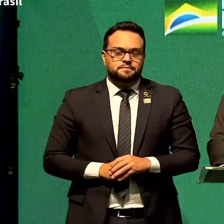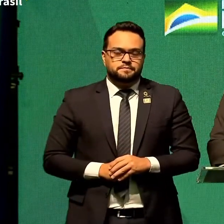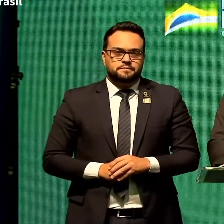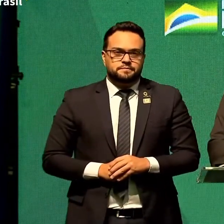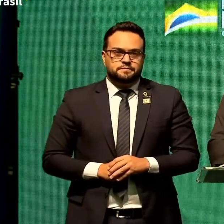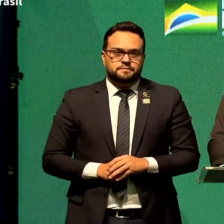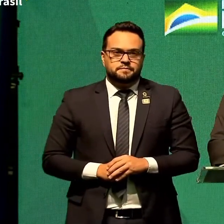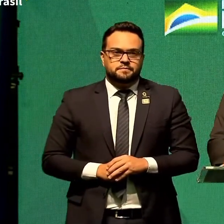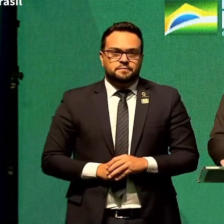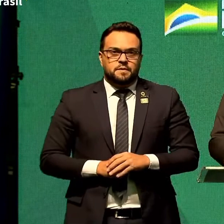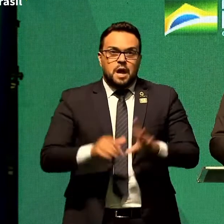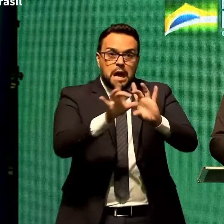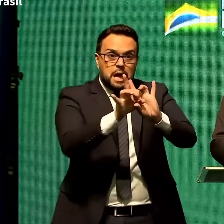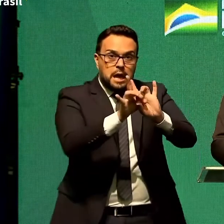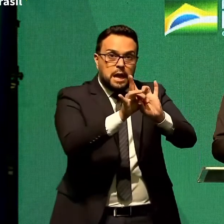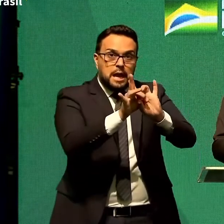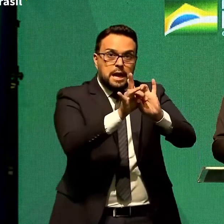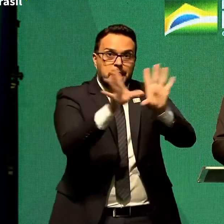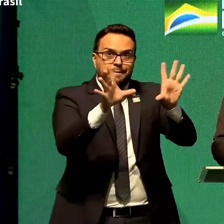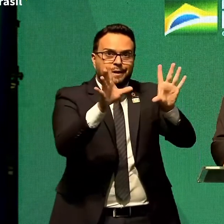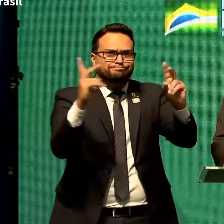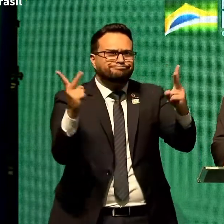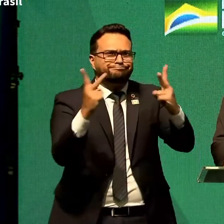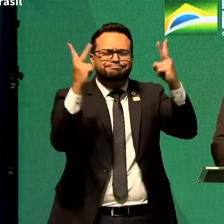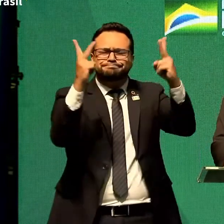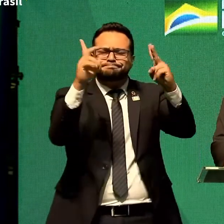A liberdade não tem preço.